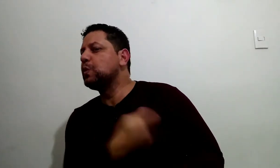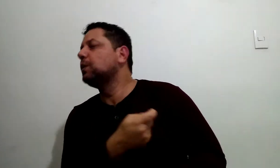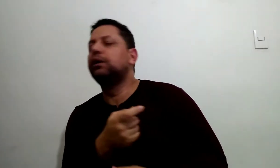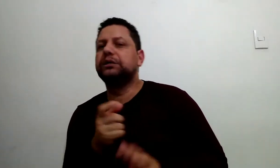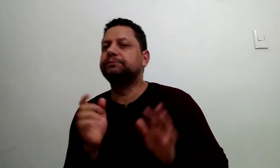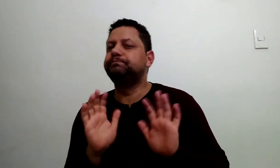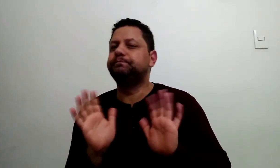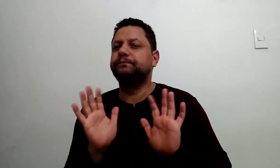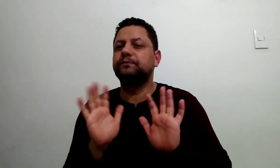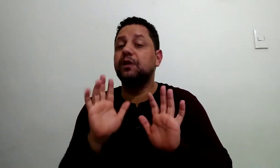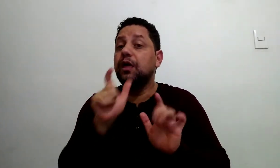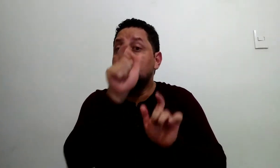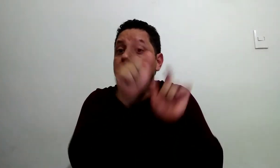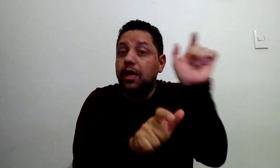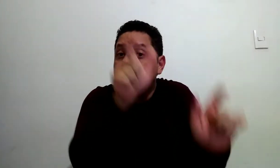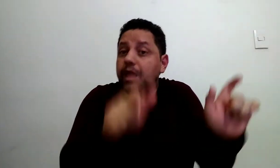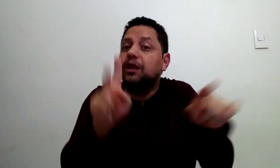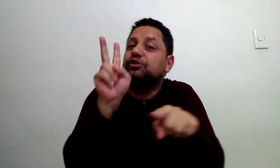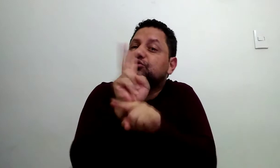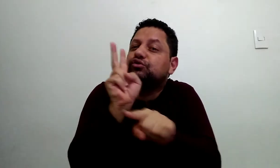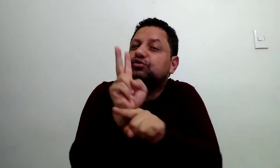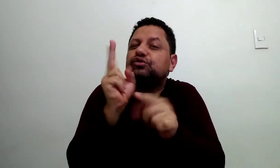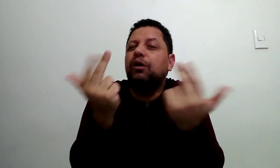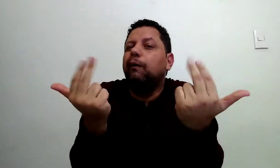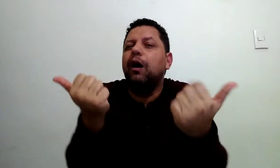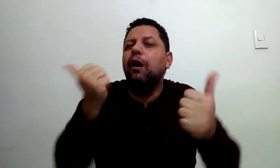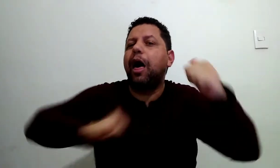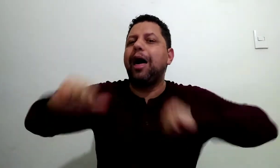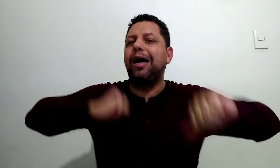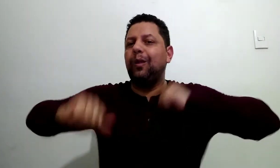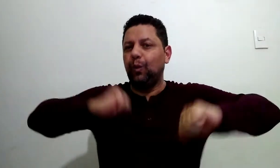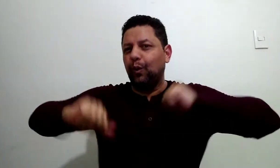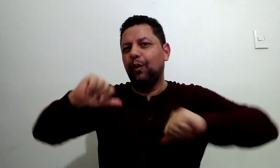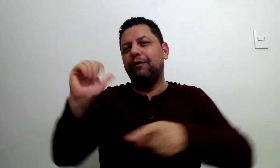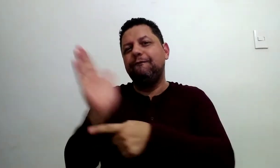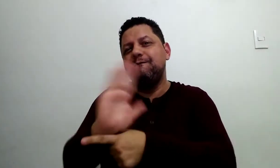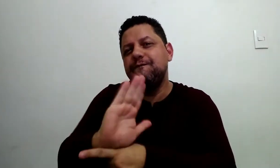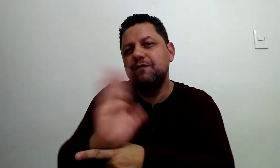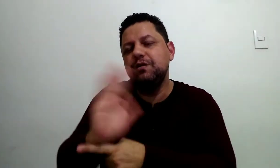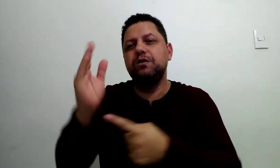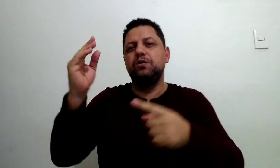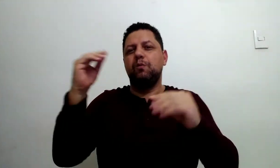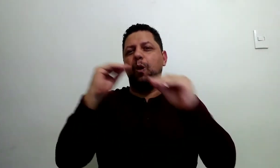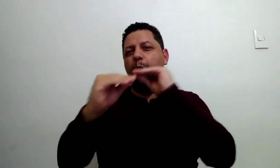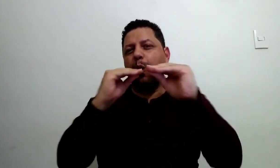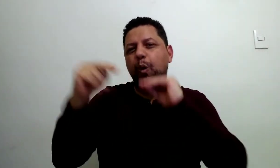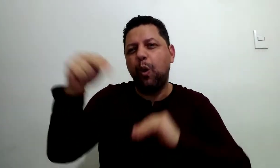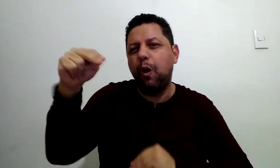entender que eles são agentes como em um filme, uma novela. Existe um roteiro e eles são atores